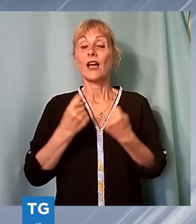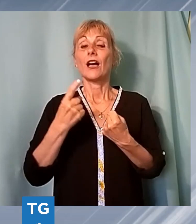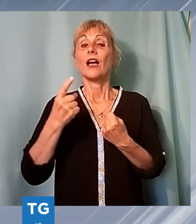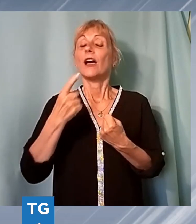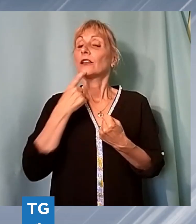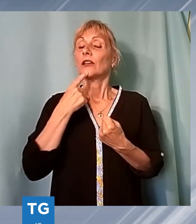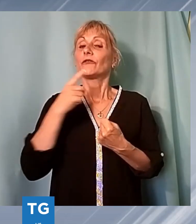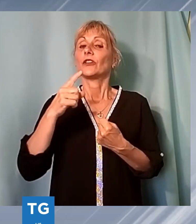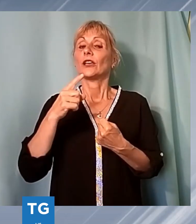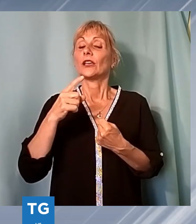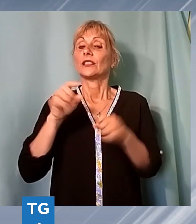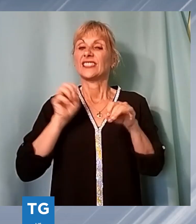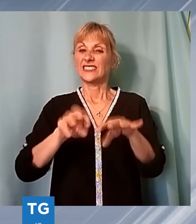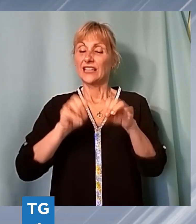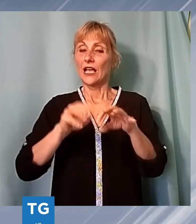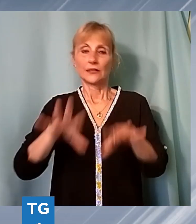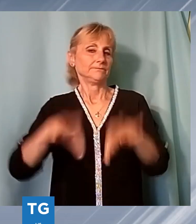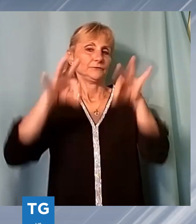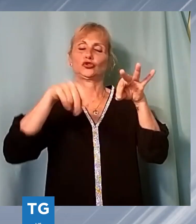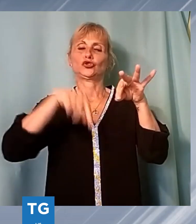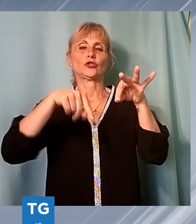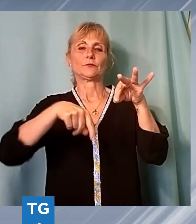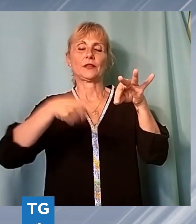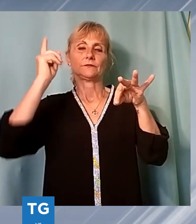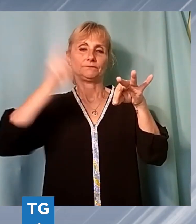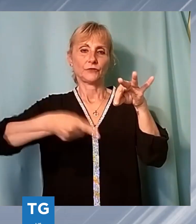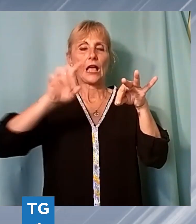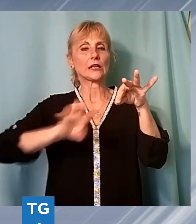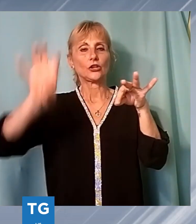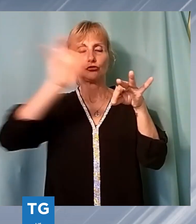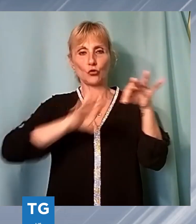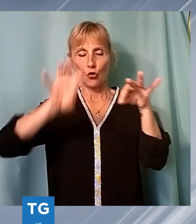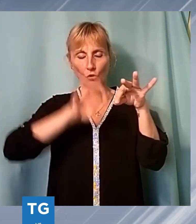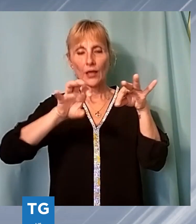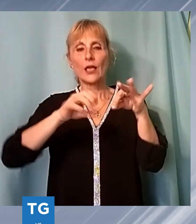comunicazione di sospensione del PAUR, il provvedimento autorizzatorio unico regionale.